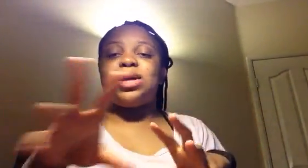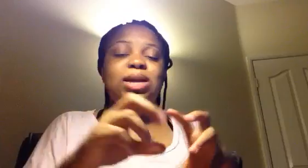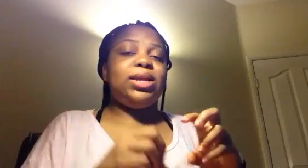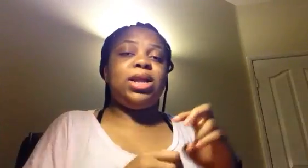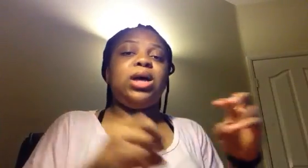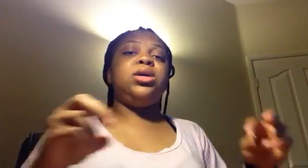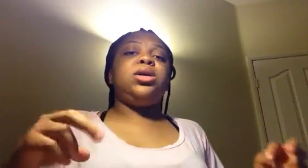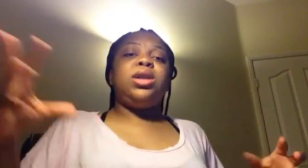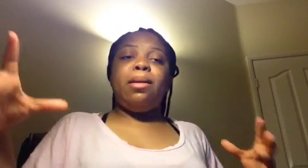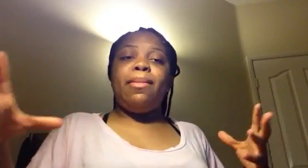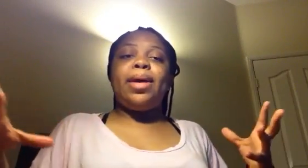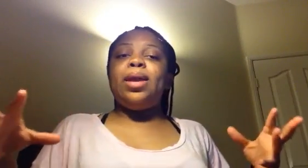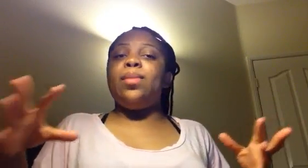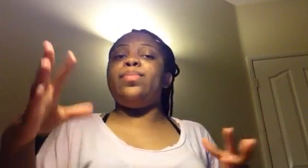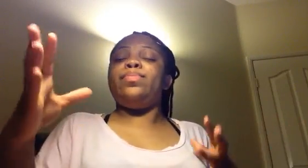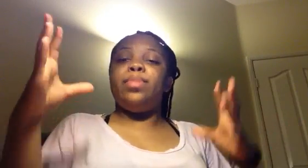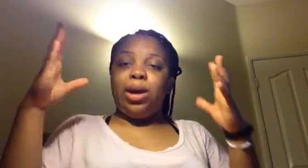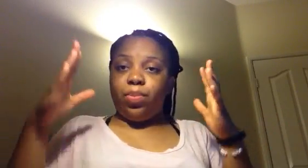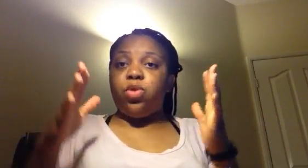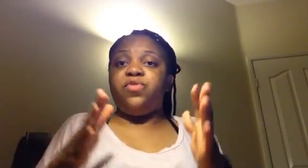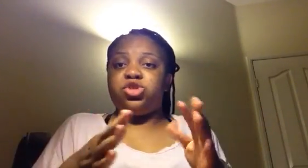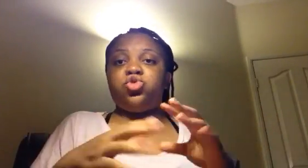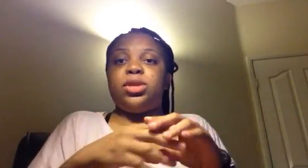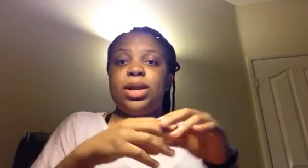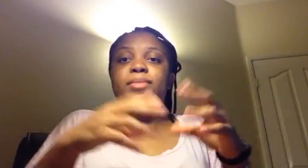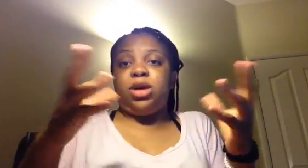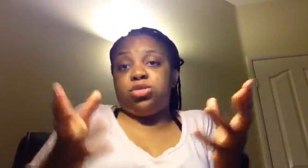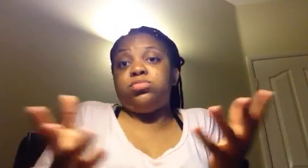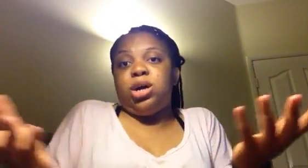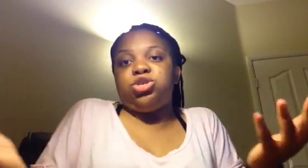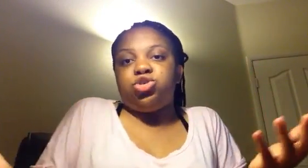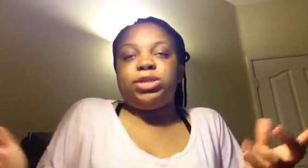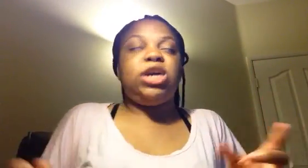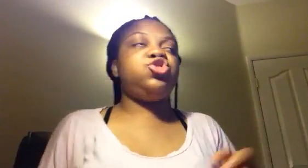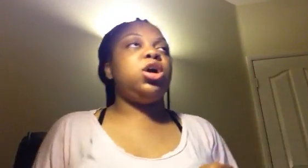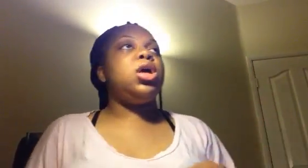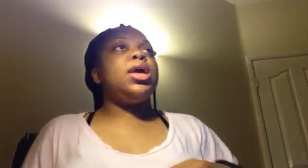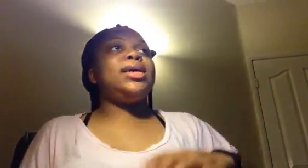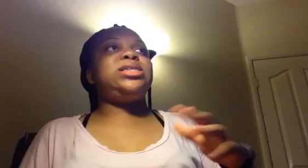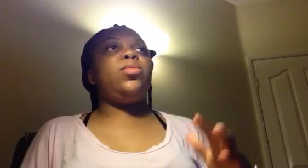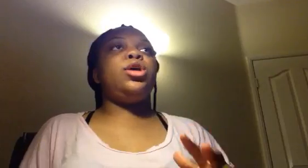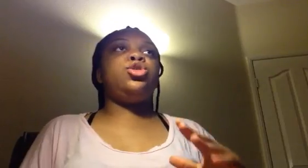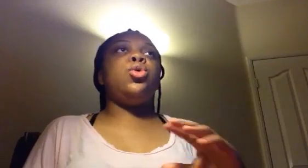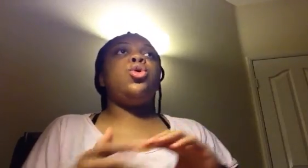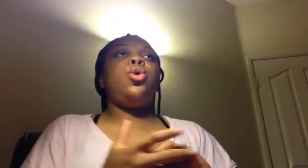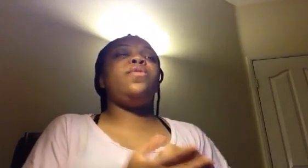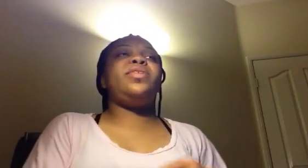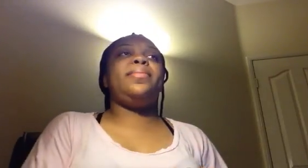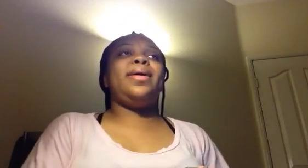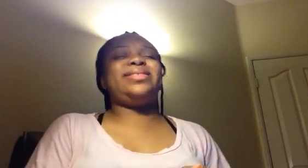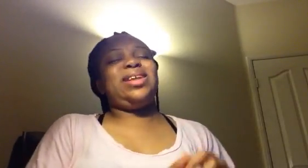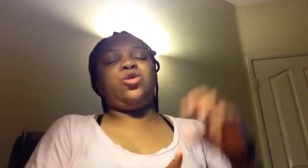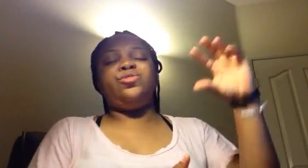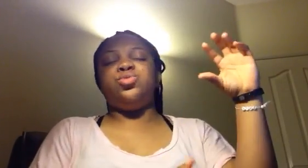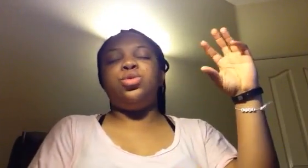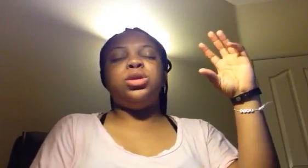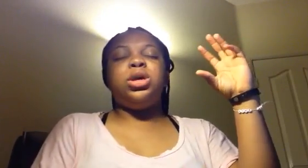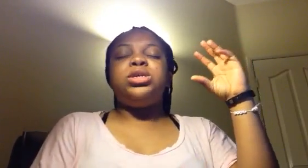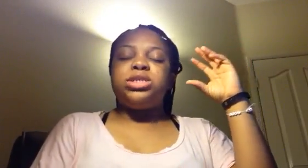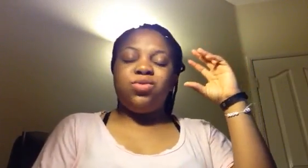Nathalie, la mère, la professionnelle mangeuse d'argent et Samuel Eto, on vient mettre ça dans la coupe du monde. S'il